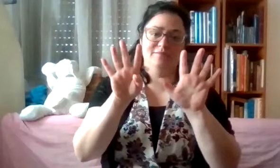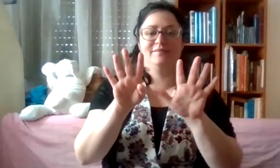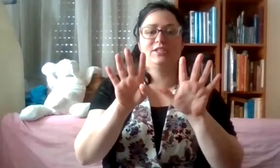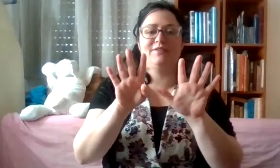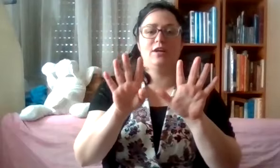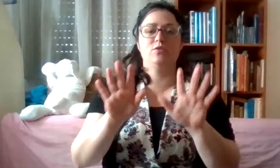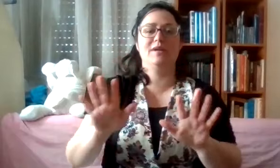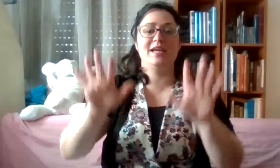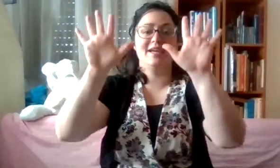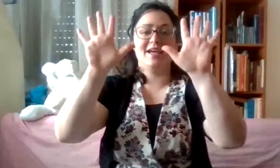עכשיו אנחנו בעשרה.